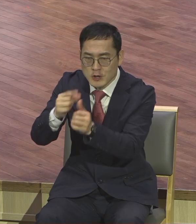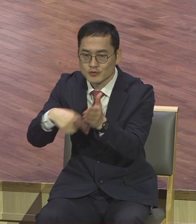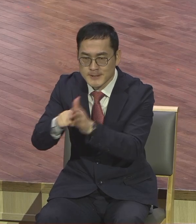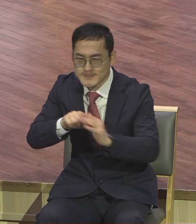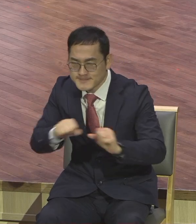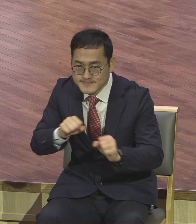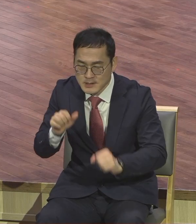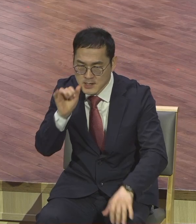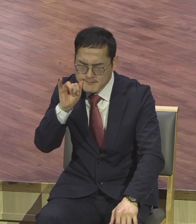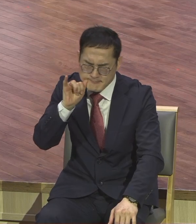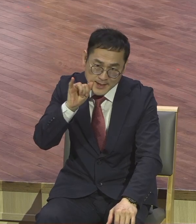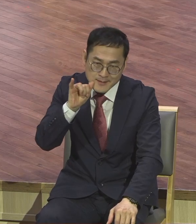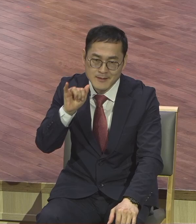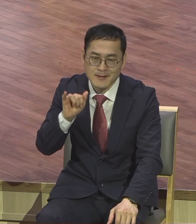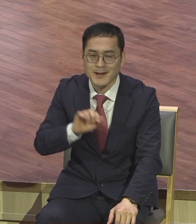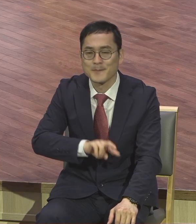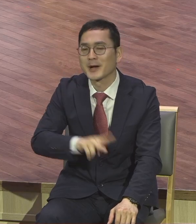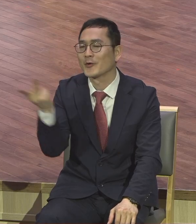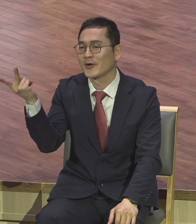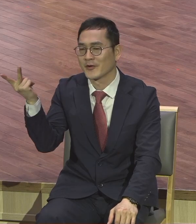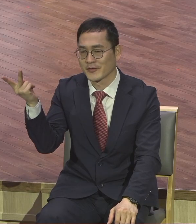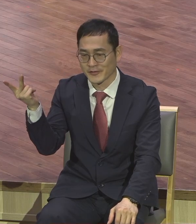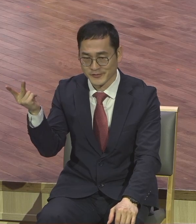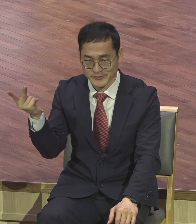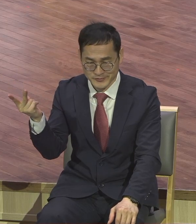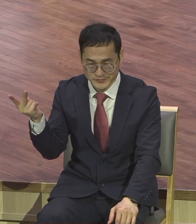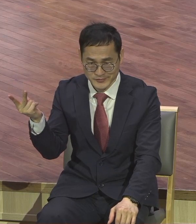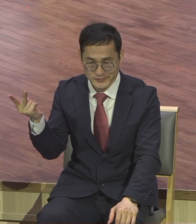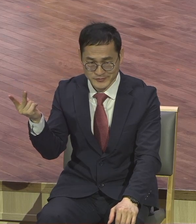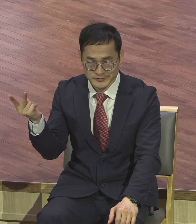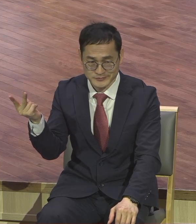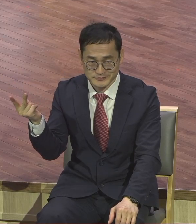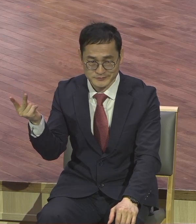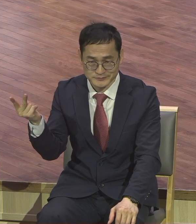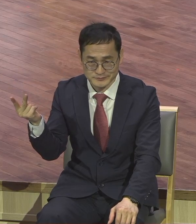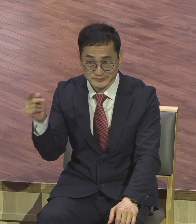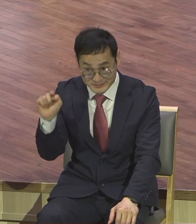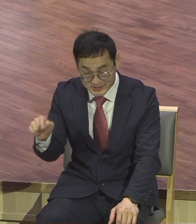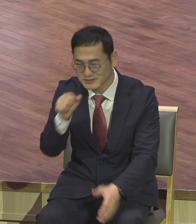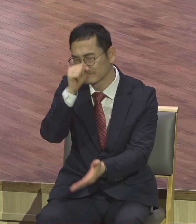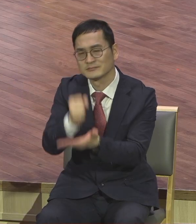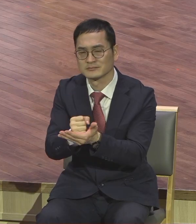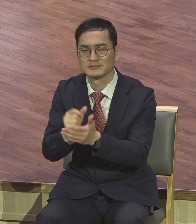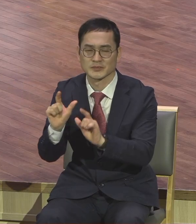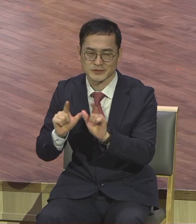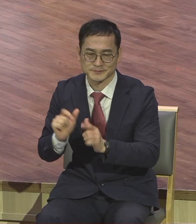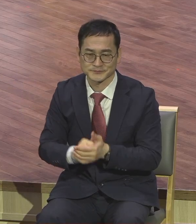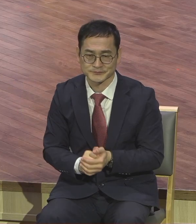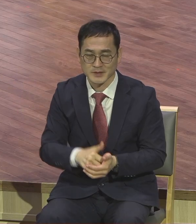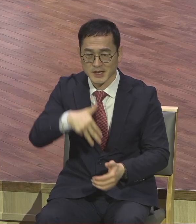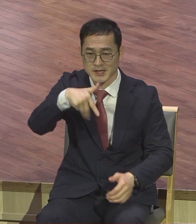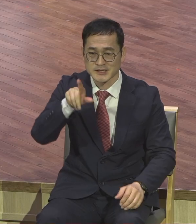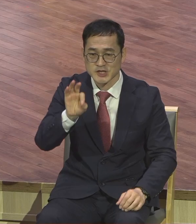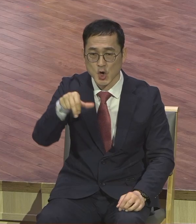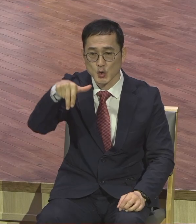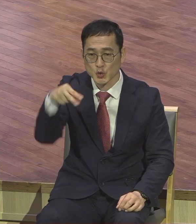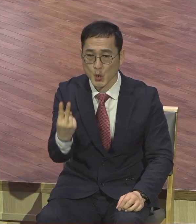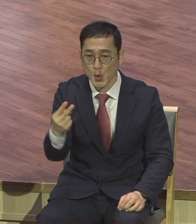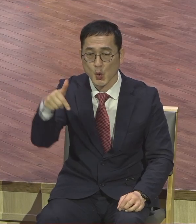기뻐 아멘 구원받은 사람은 변화예요. 정상이에요. 청교도 운동의 리더였던 토마스 왓슨